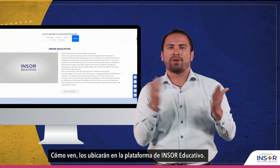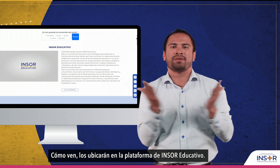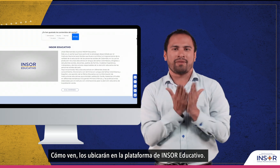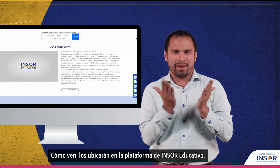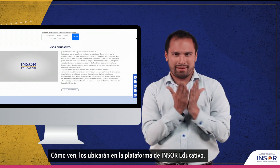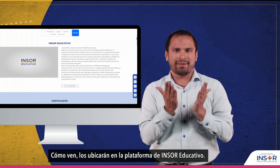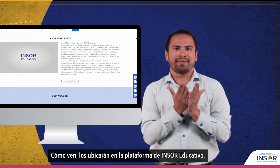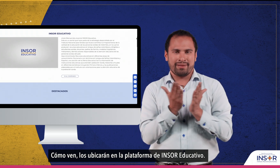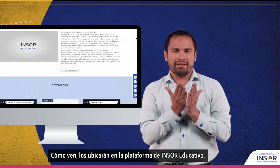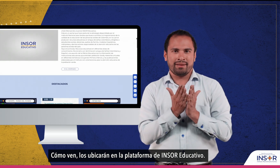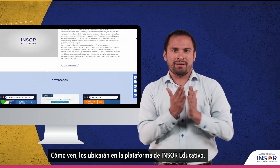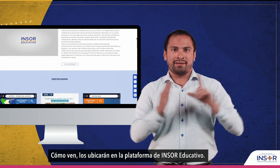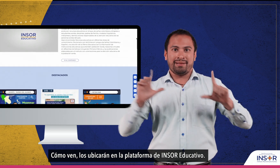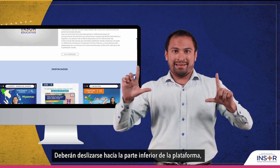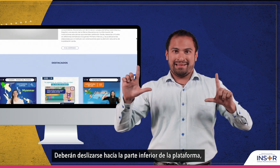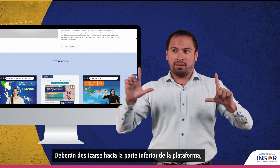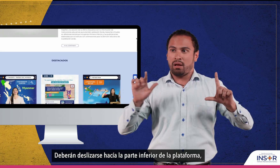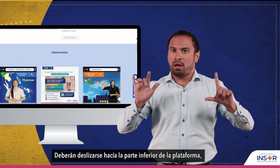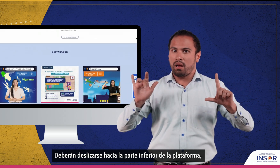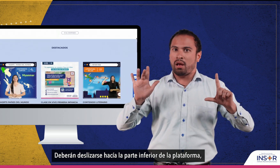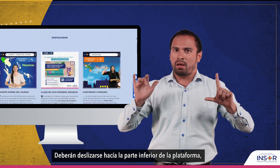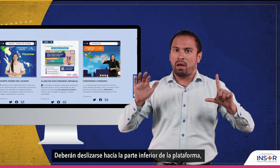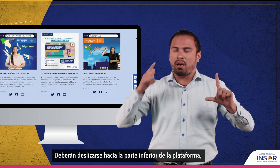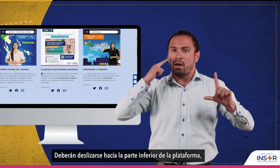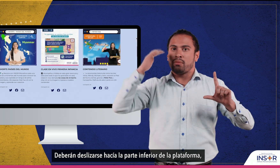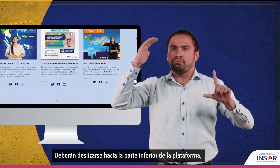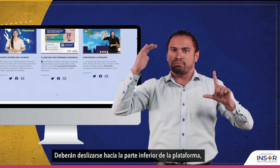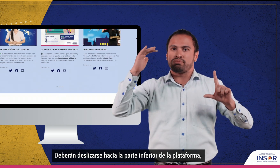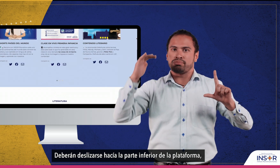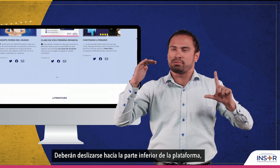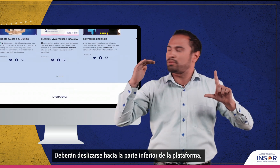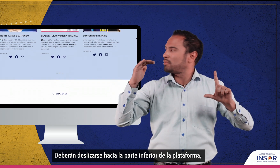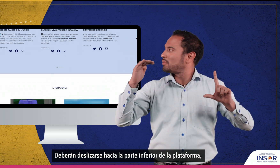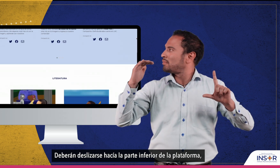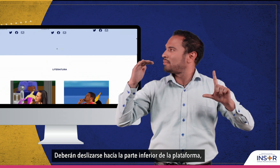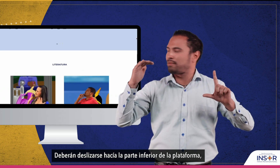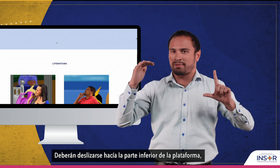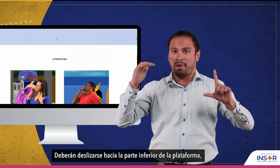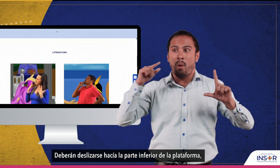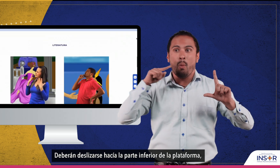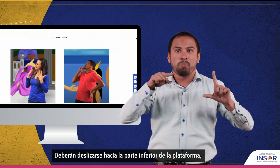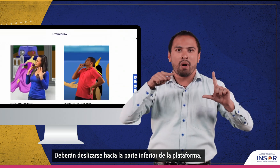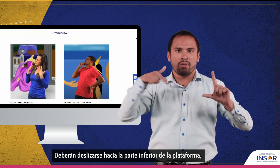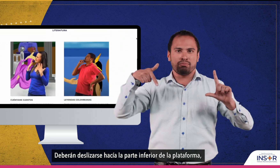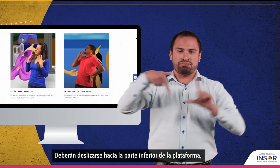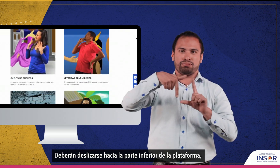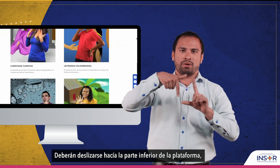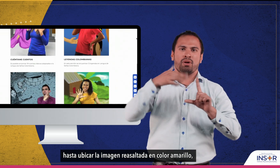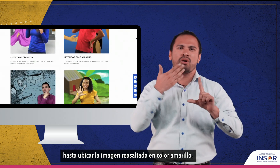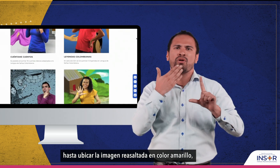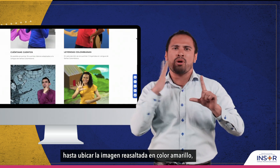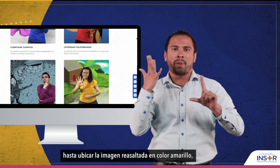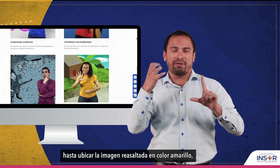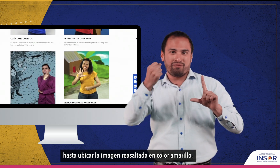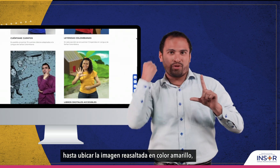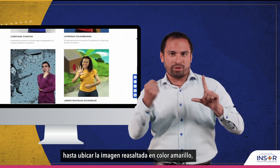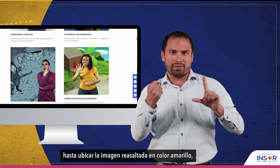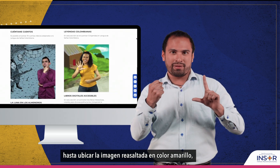educativo. Deberán deslizarse hacia la parte inferior de la plataforma, hasta ubicar la imagen